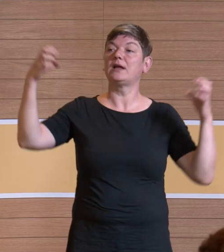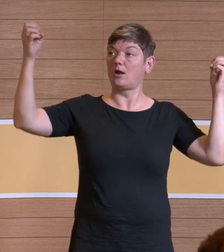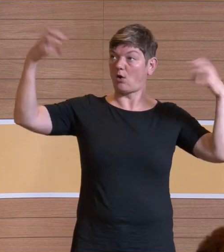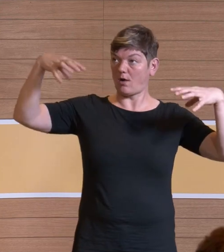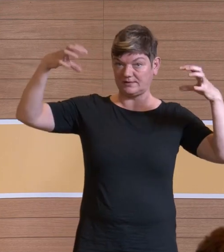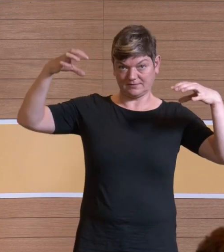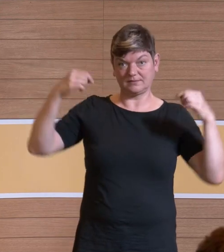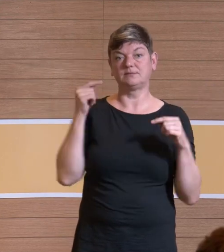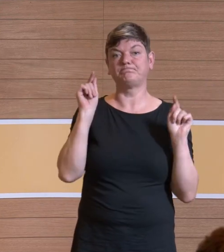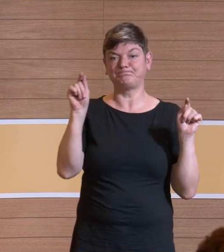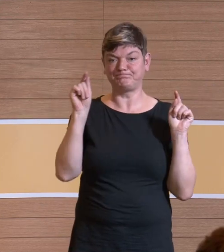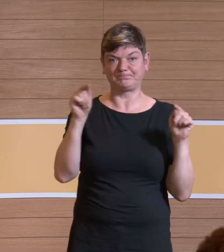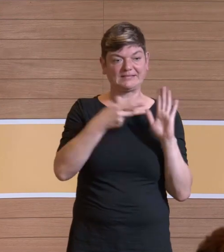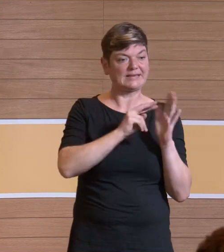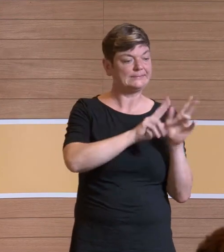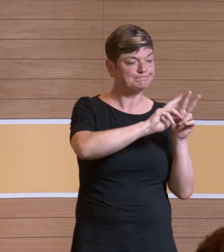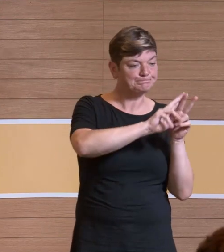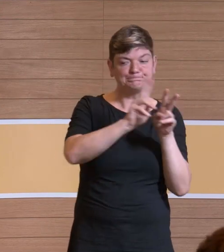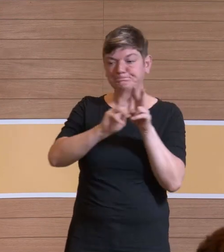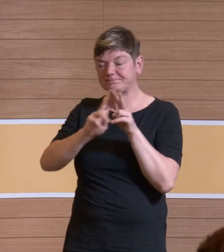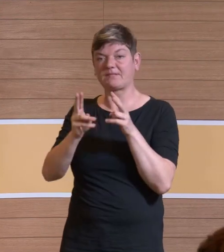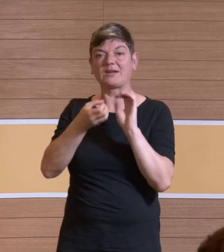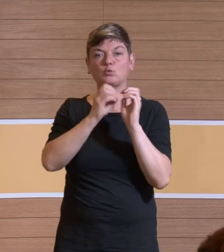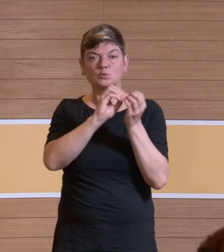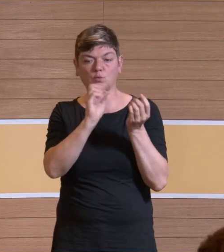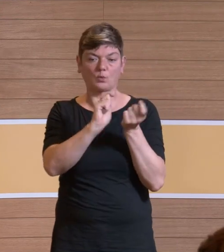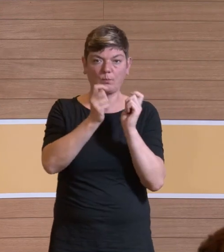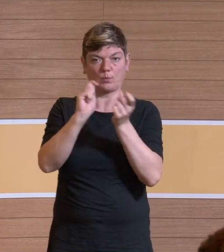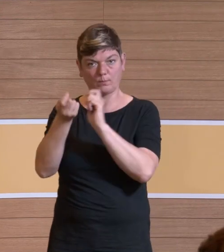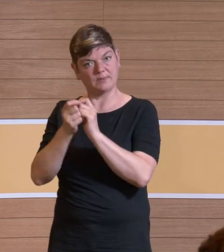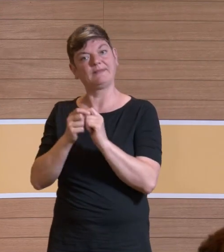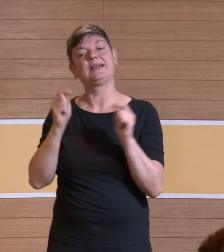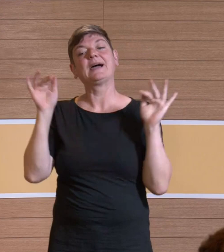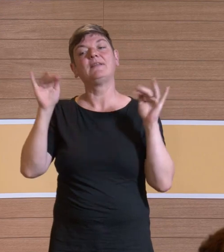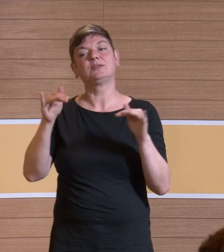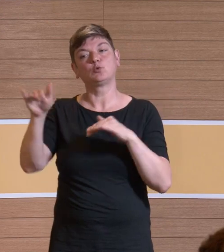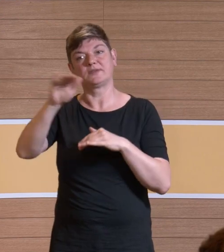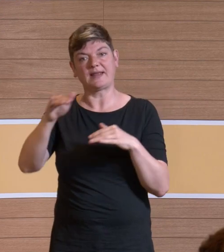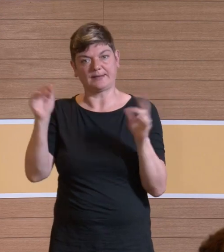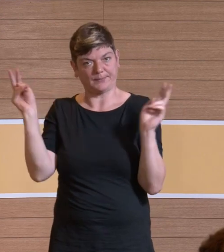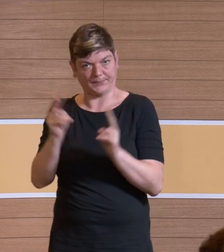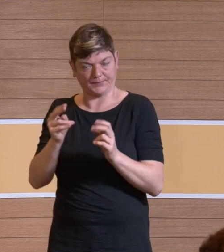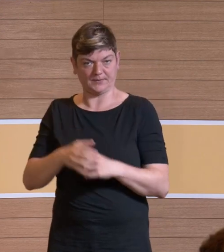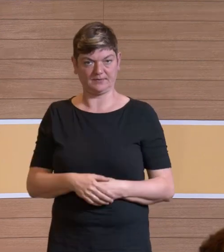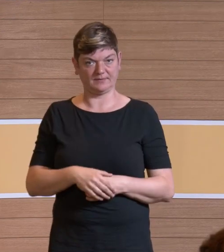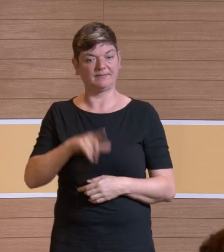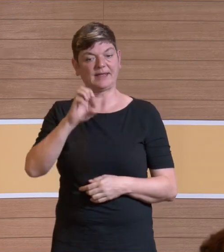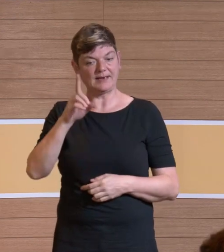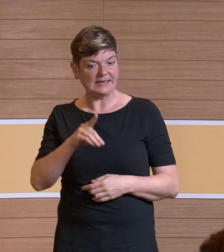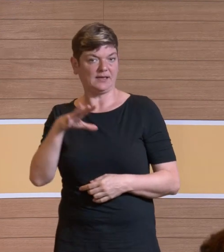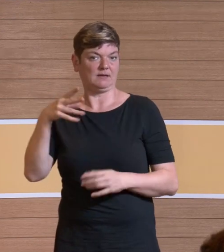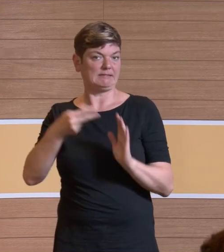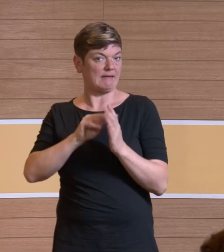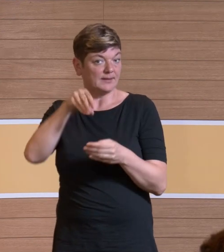nachdenkt, dass man eigentlich gucken muss, kann man die vielleicht so konstruieren, dass die weniger Reflektionsfläche haben. Mit der modernen LED-Technologie